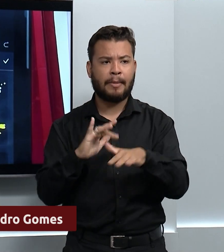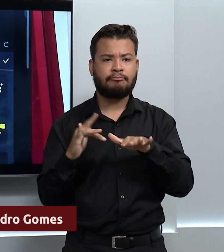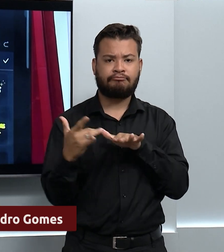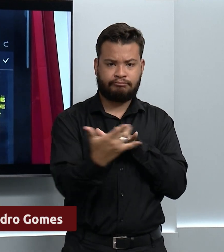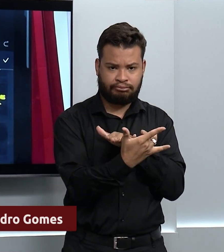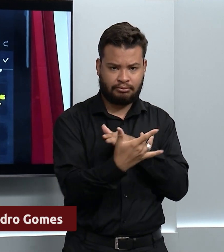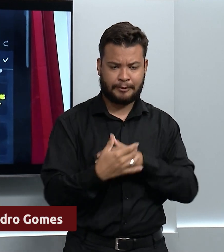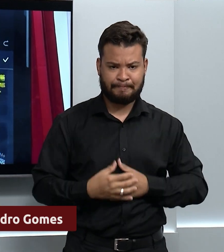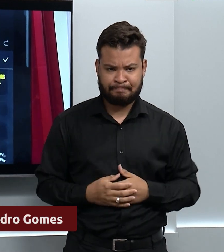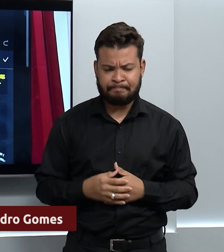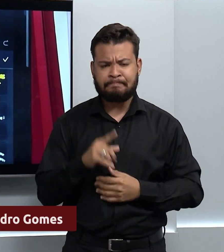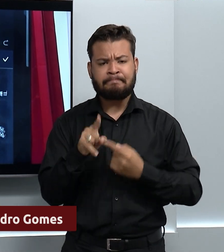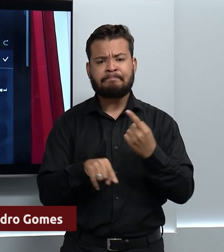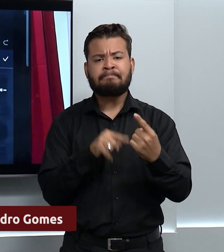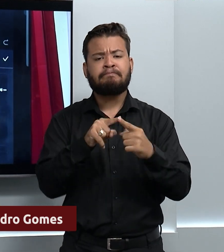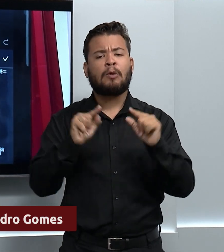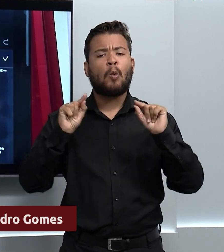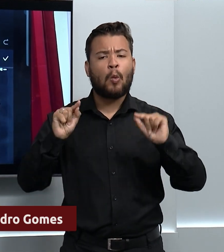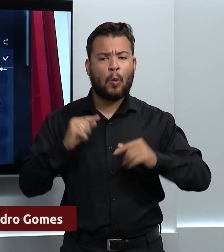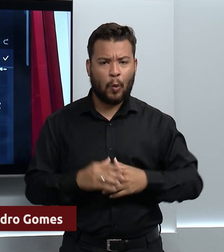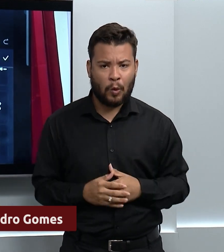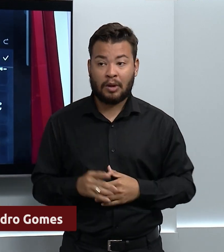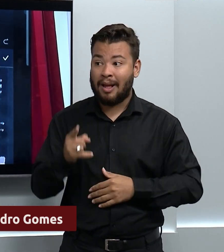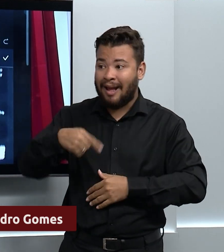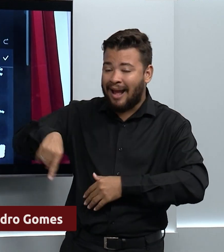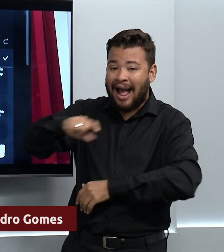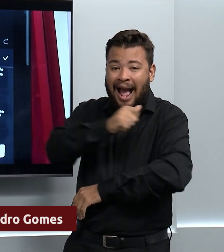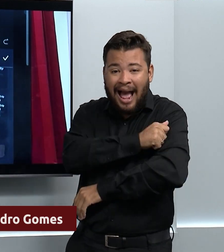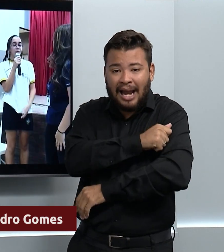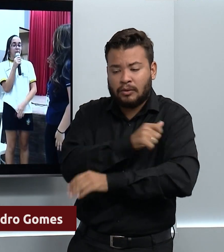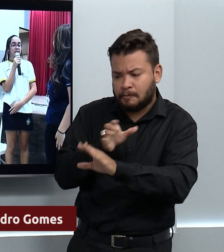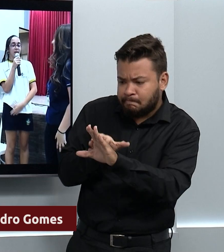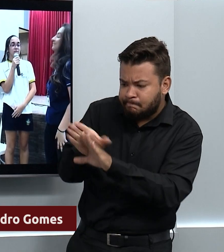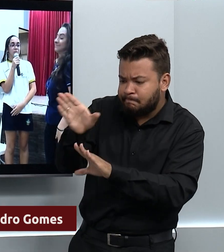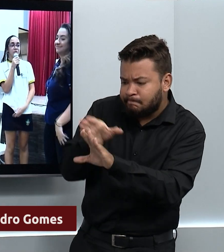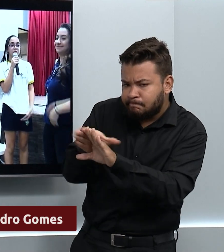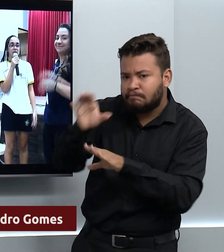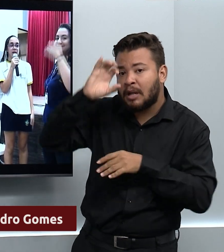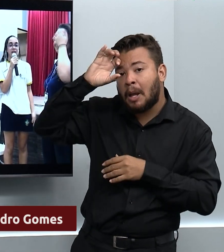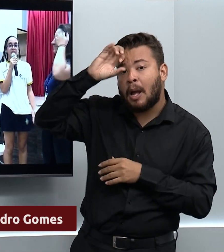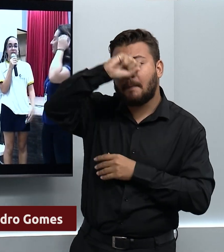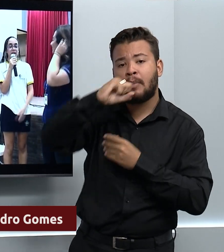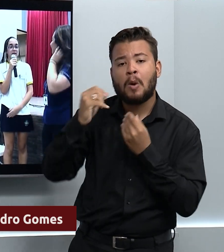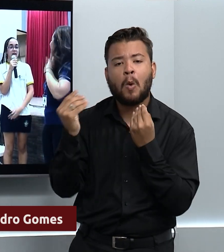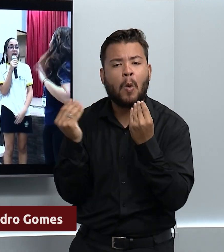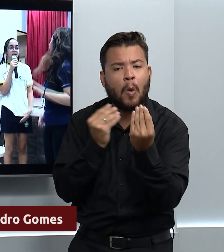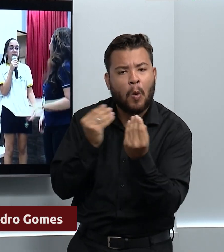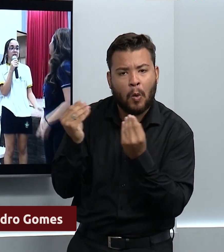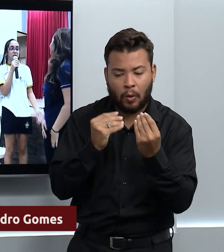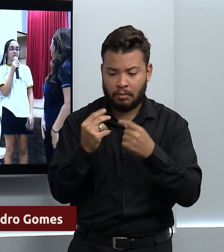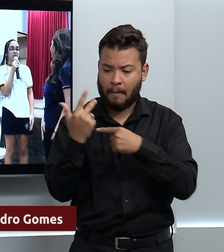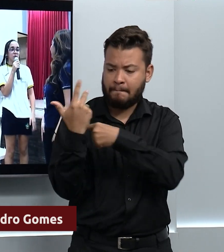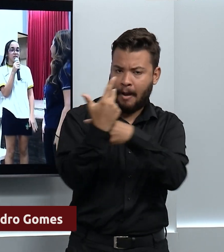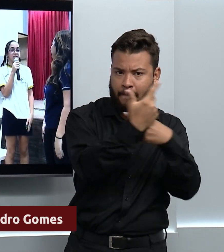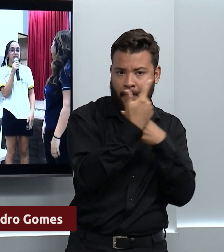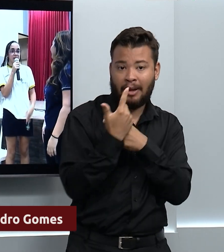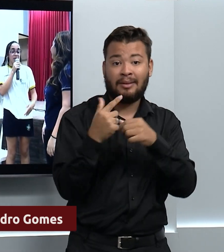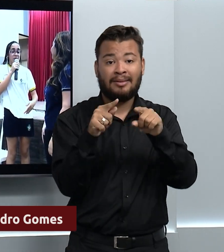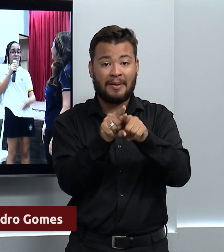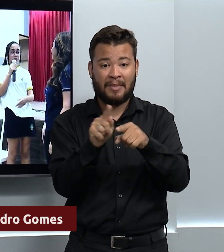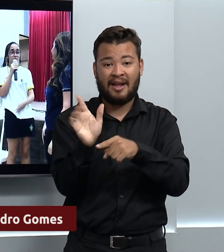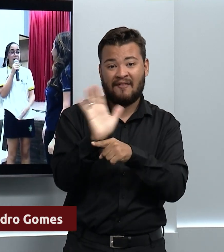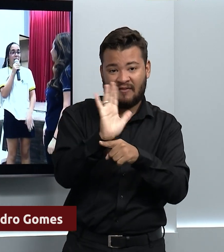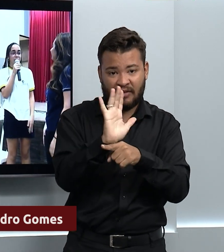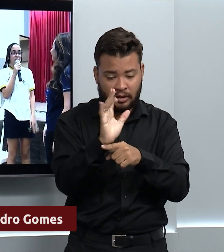objetivo da ação foi orientar estes estudantes sobre o uso de ferramentas para gravação e edição de